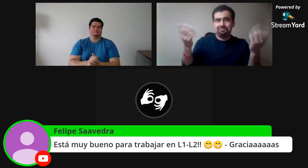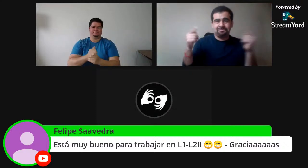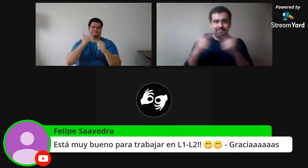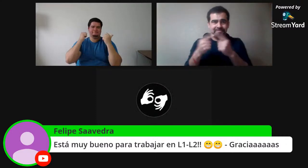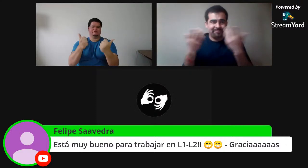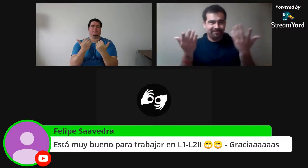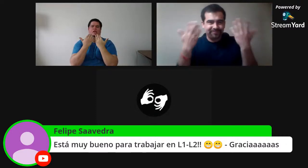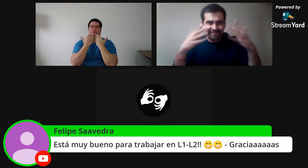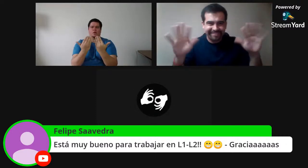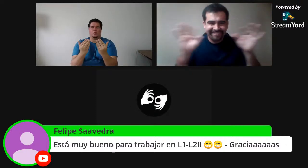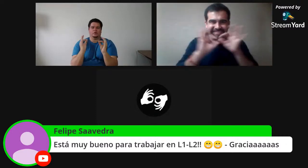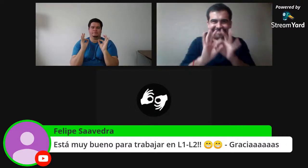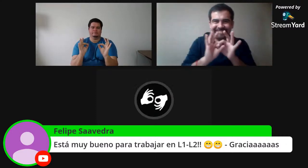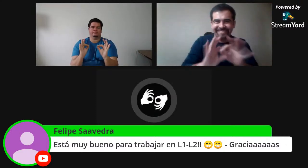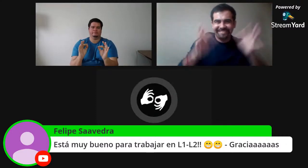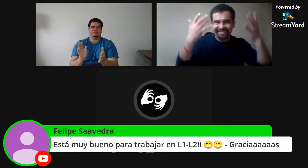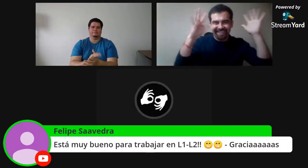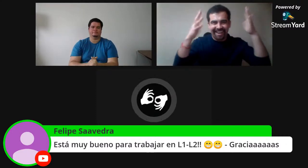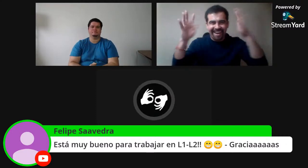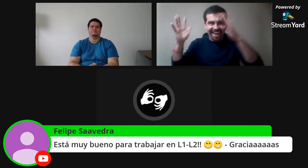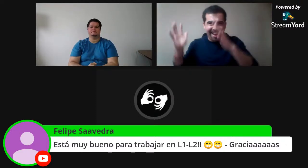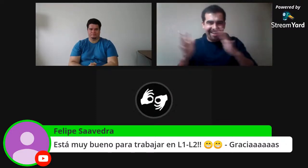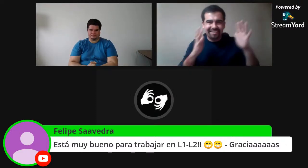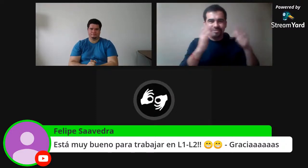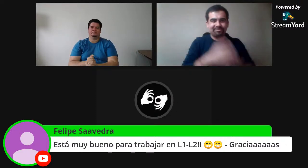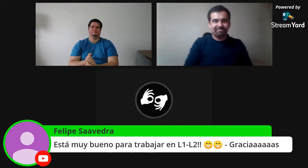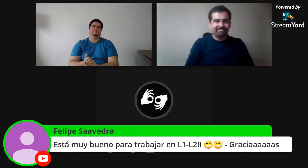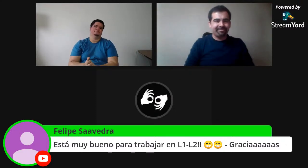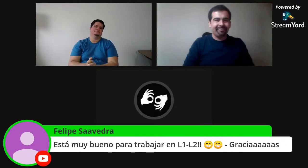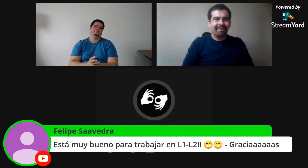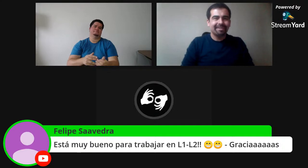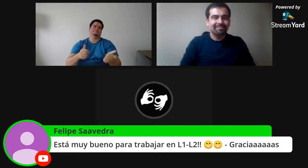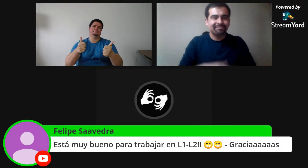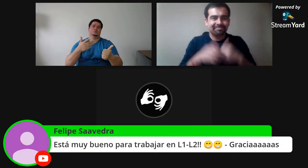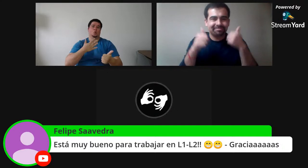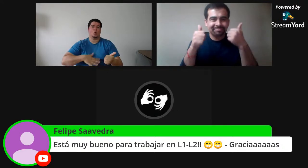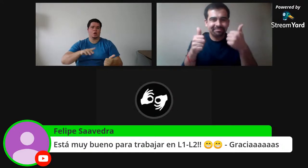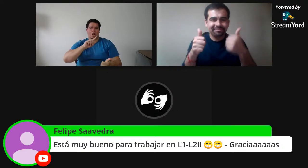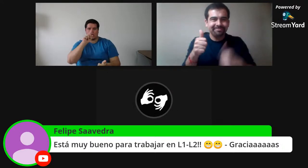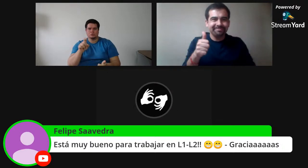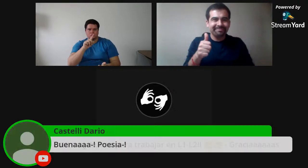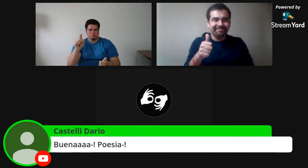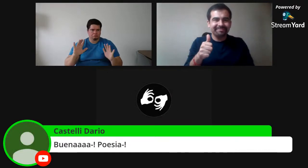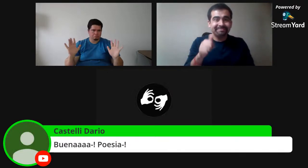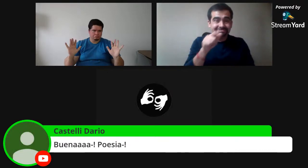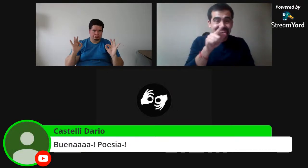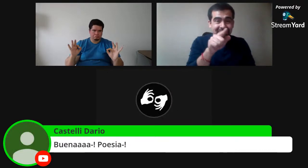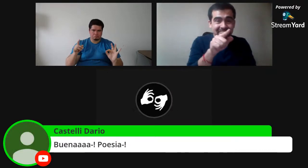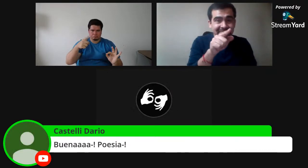visual. Y bueno, ya está, está listo el contacto, así que un aplauso para ellos.